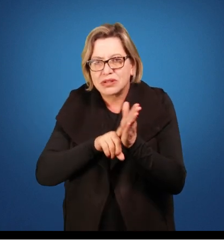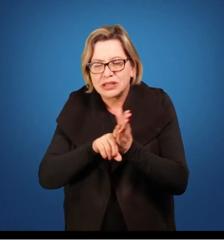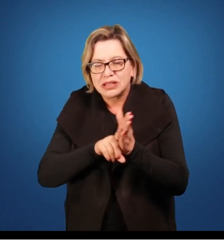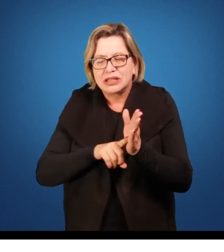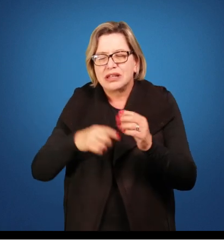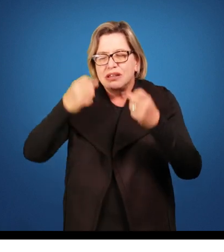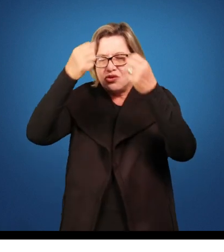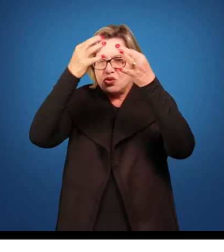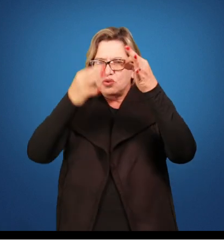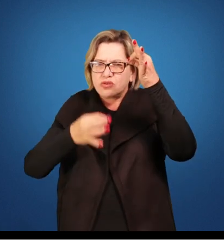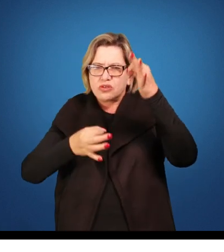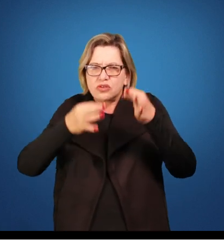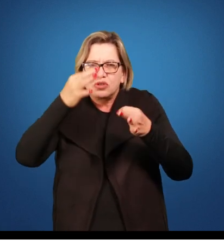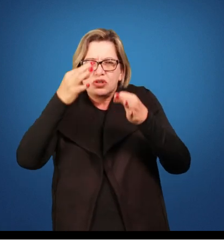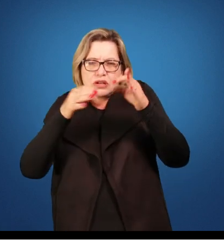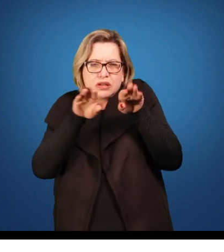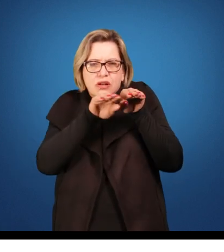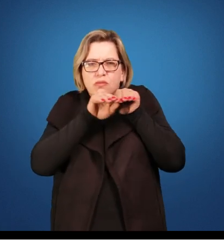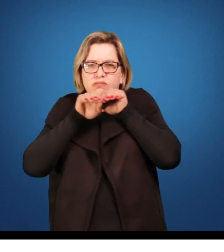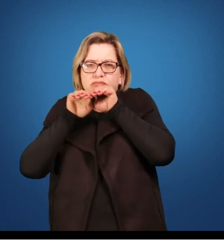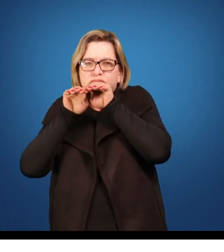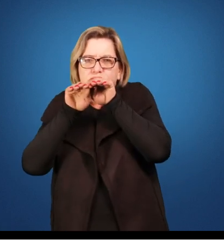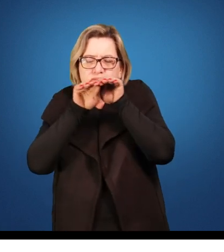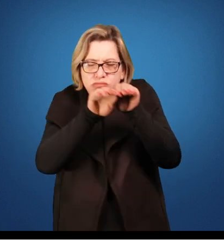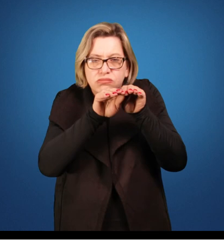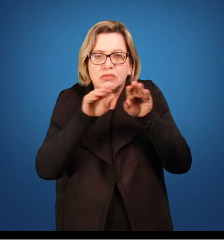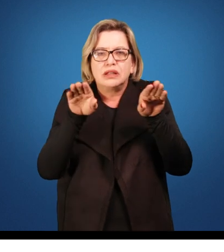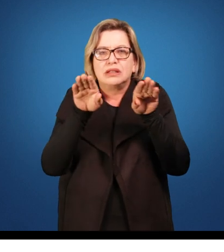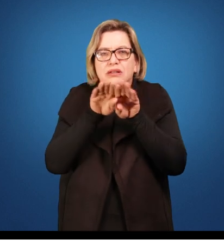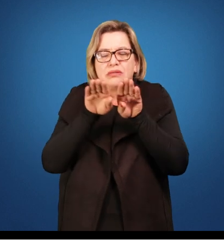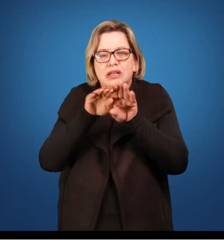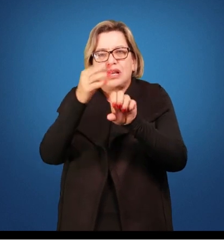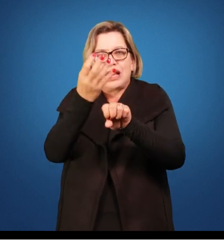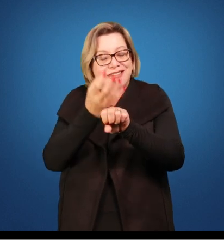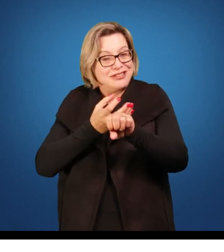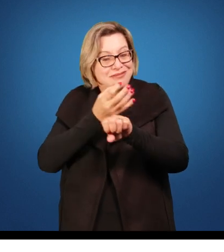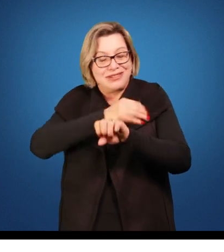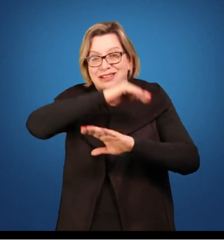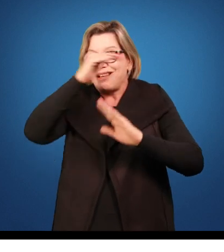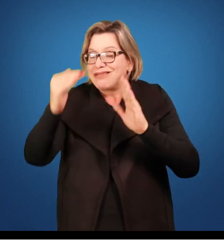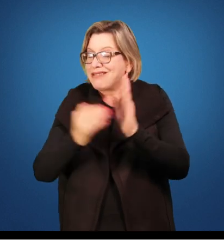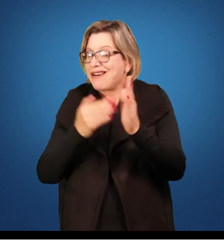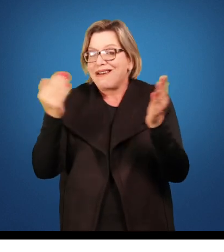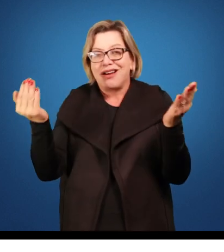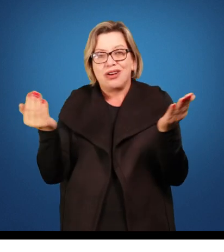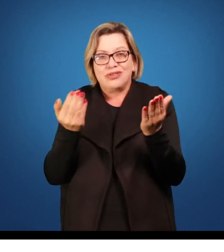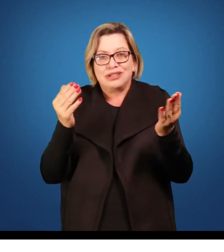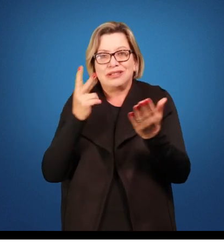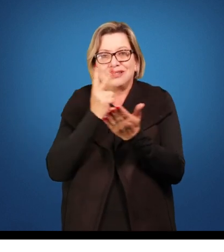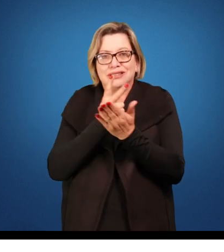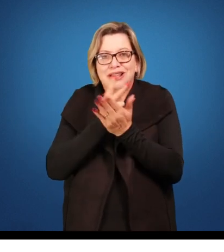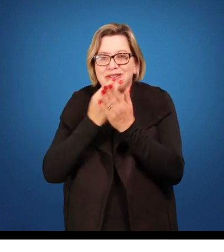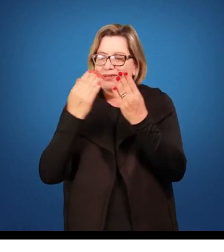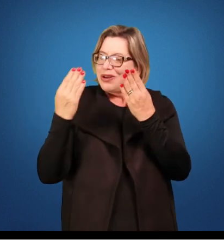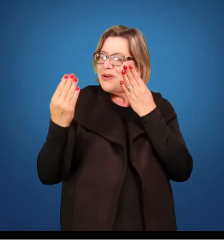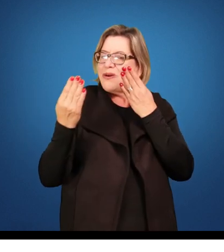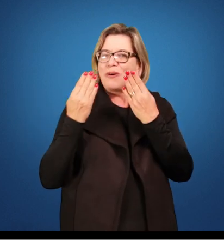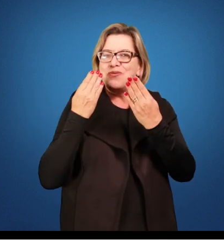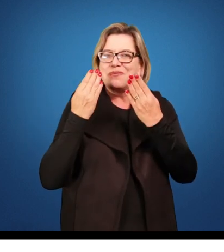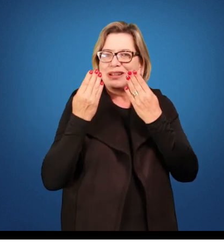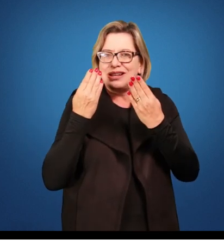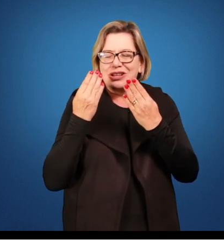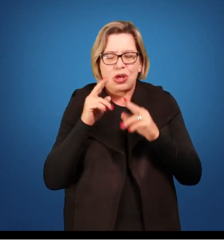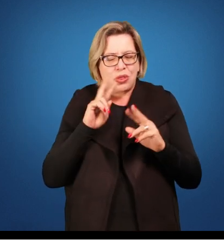justiça, justiça e equidade. Então, nós vamos trazer a disciplina para os dias de hoje. Sempre fazendo analogias, nunca ficando